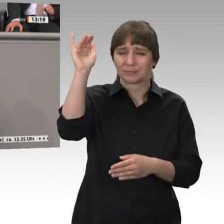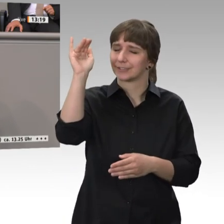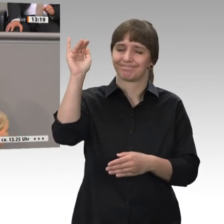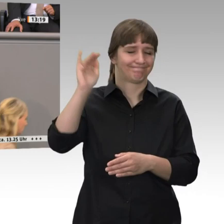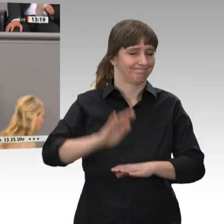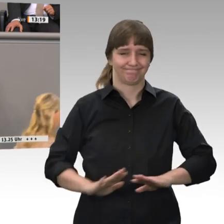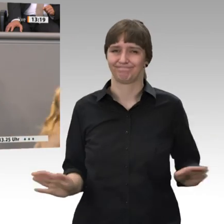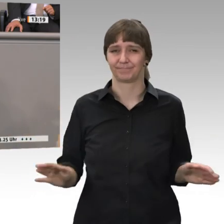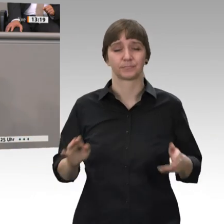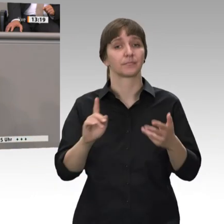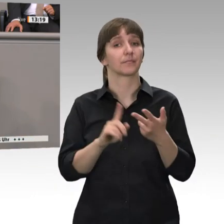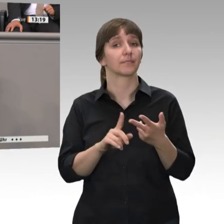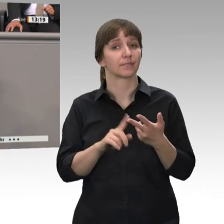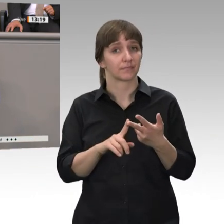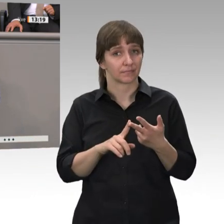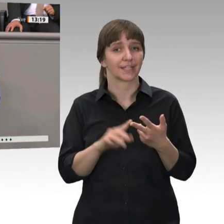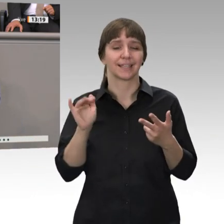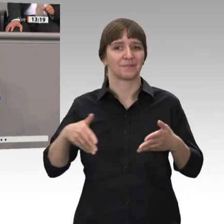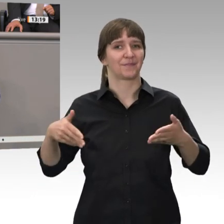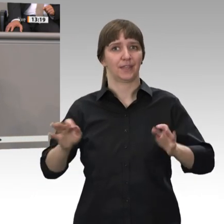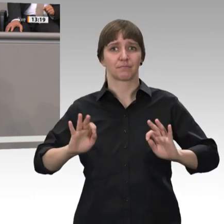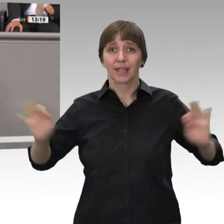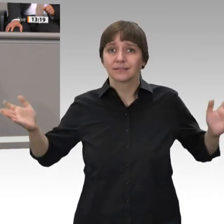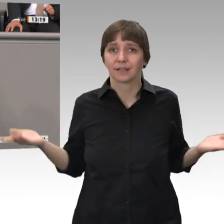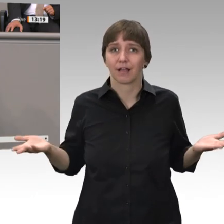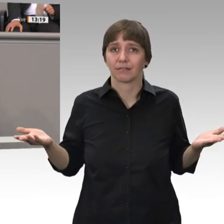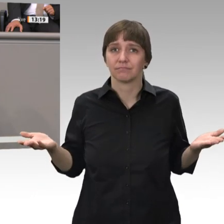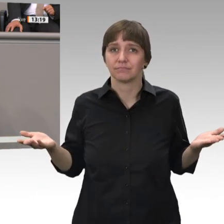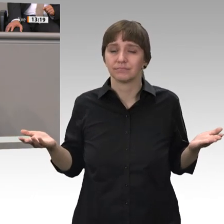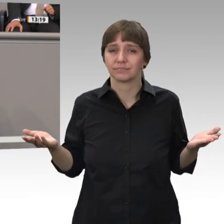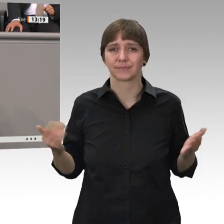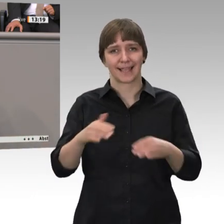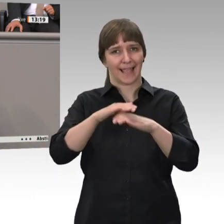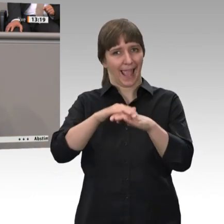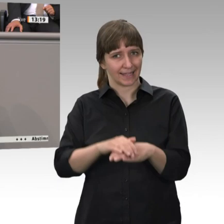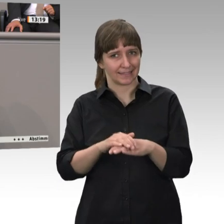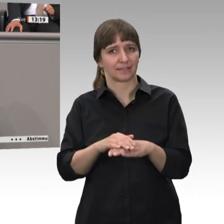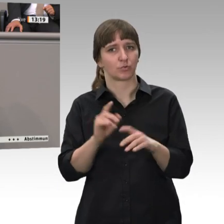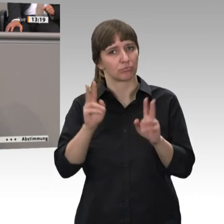Drittens gibt es einen viel besseren Weg. Eine Rente, die die Lebensleistung der Menschen würdigt,